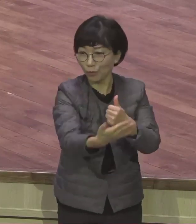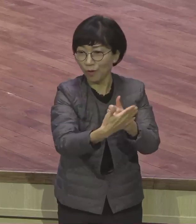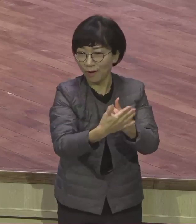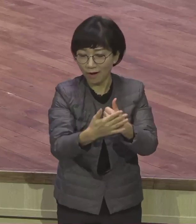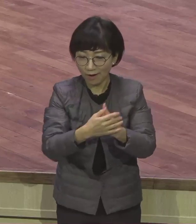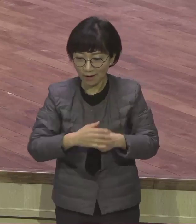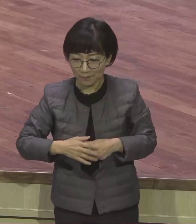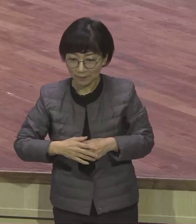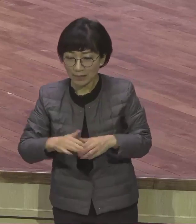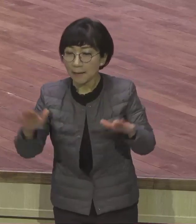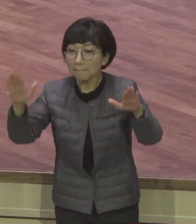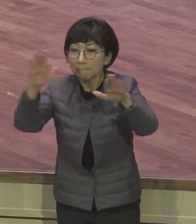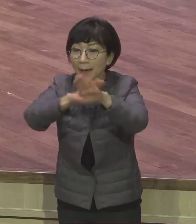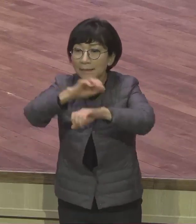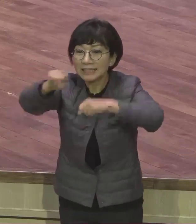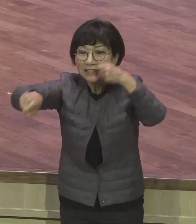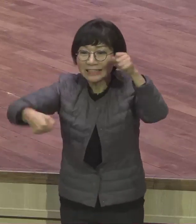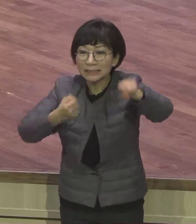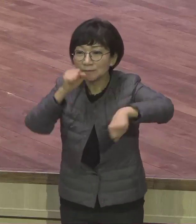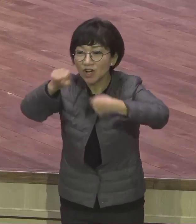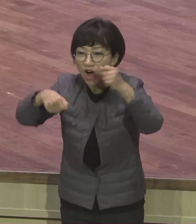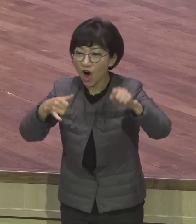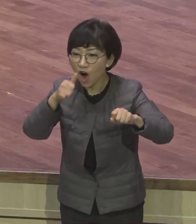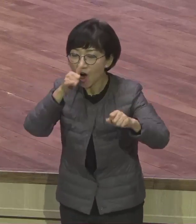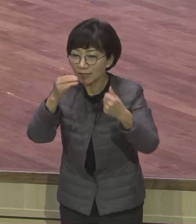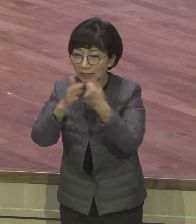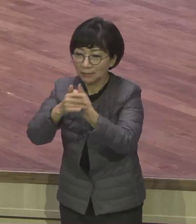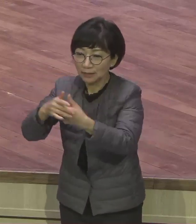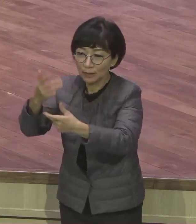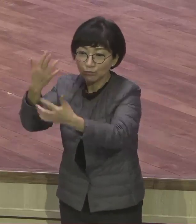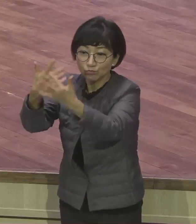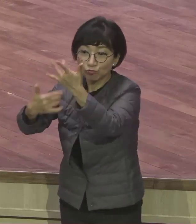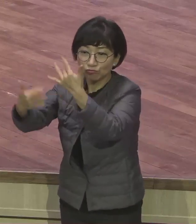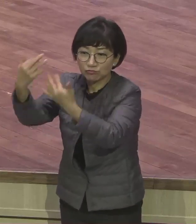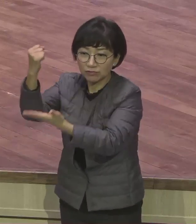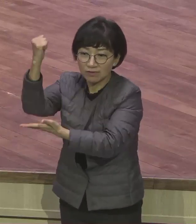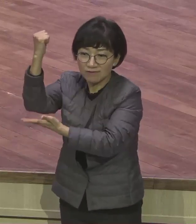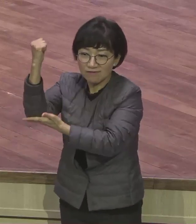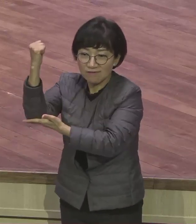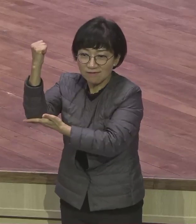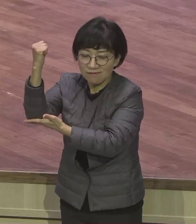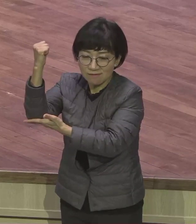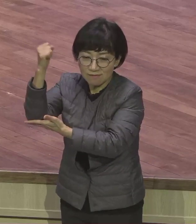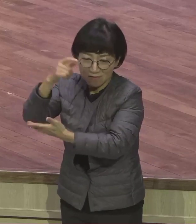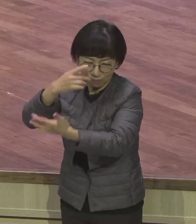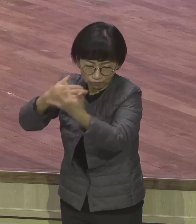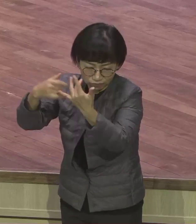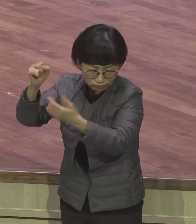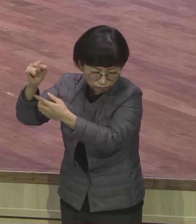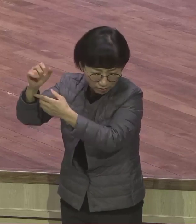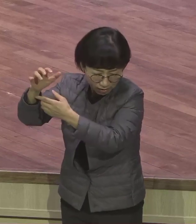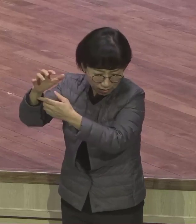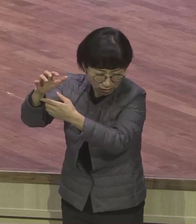온도도 맞추고 짐승들도 못하 불기동으로 차악